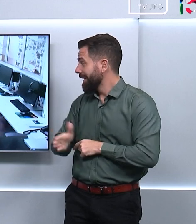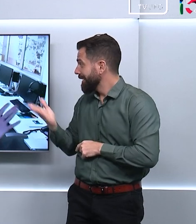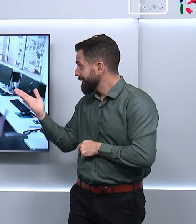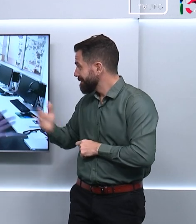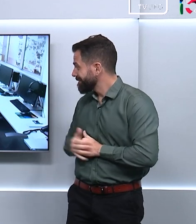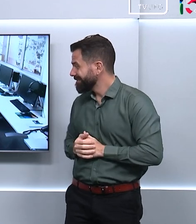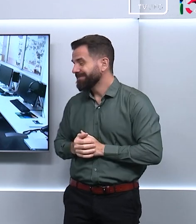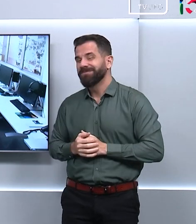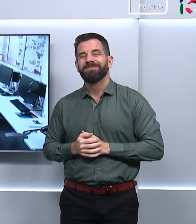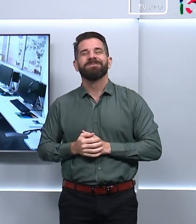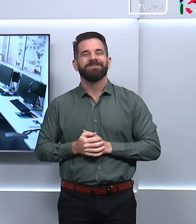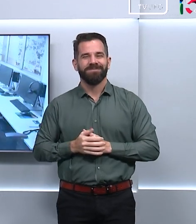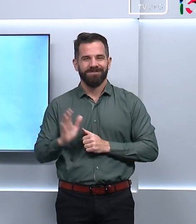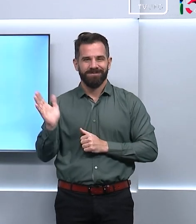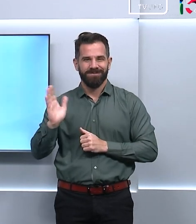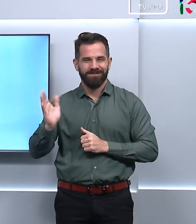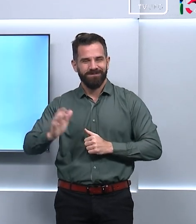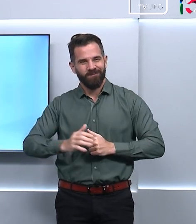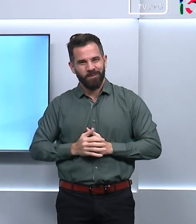Tchau.